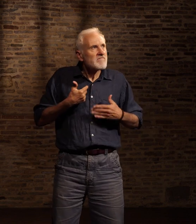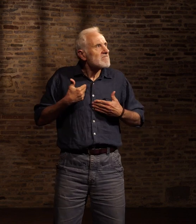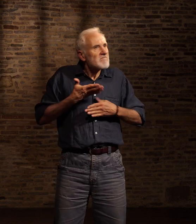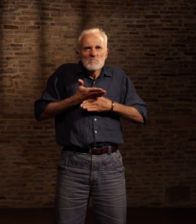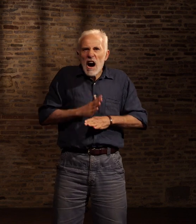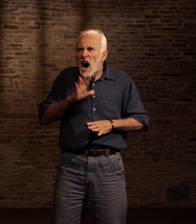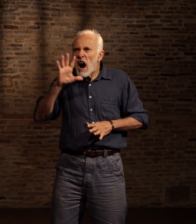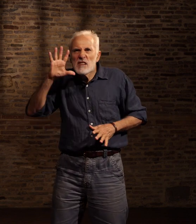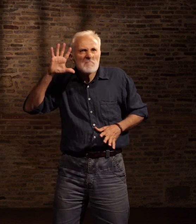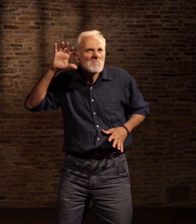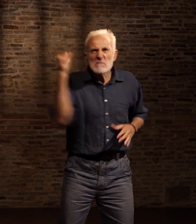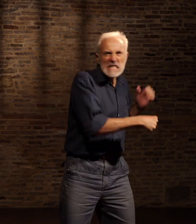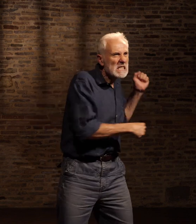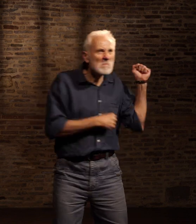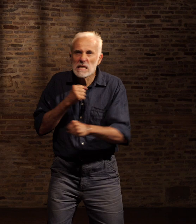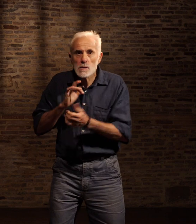vendetta sanglante